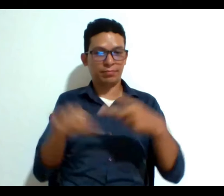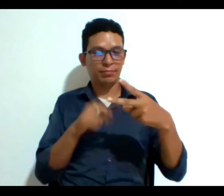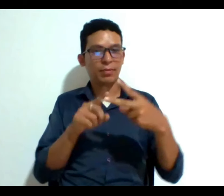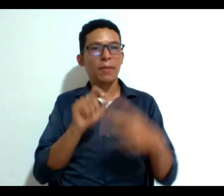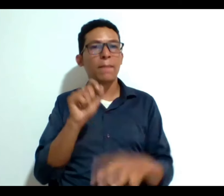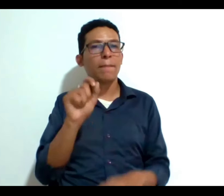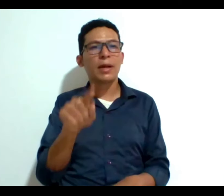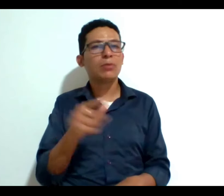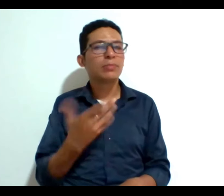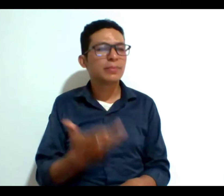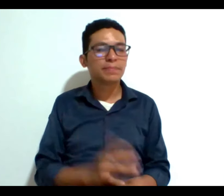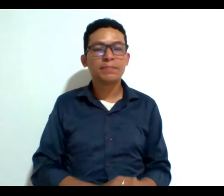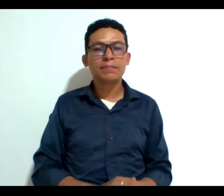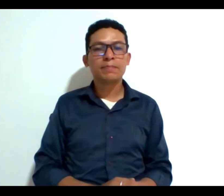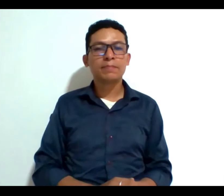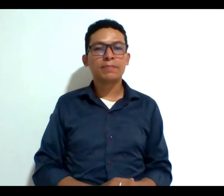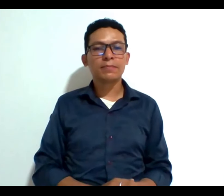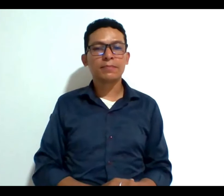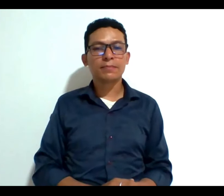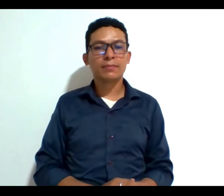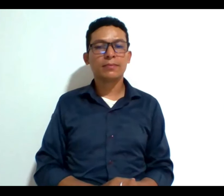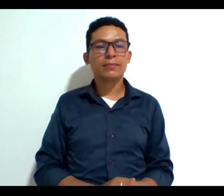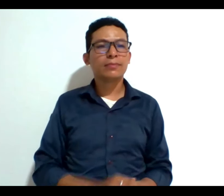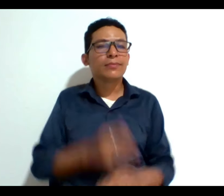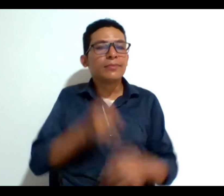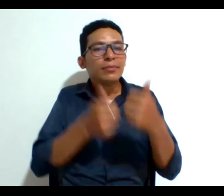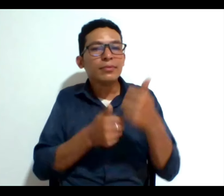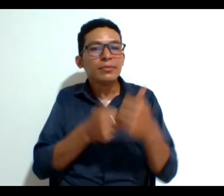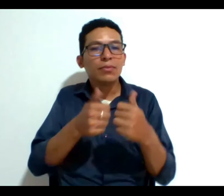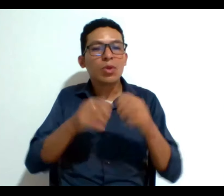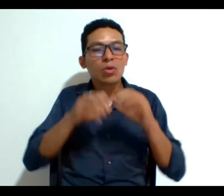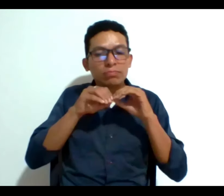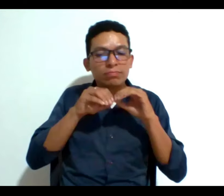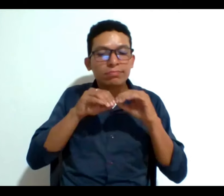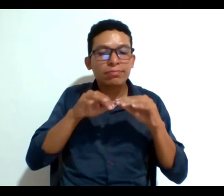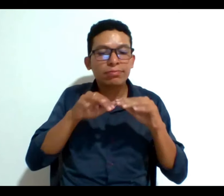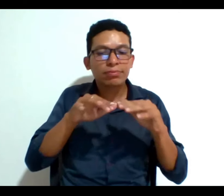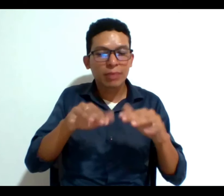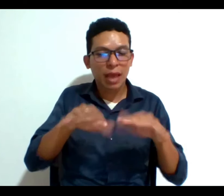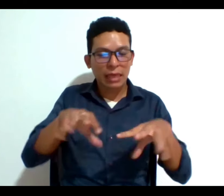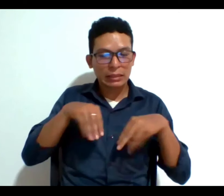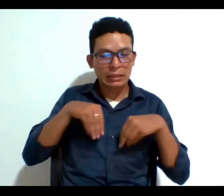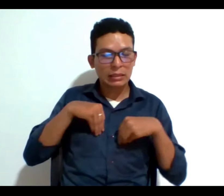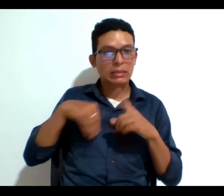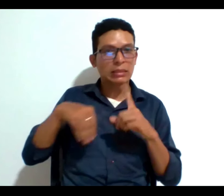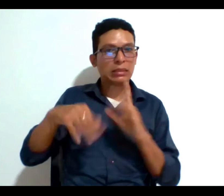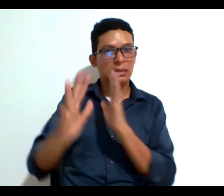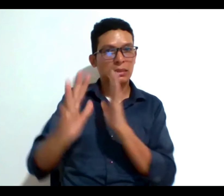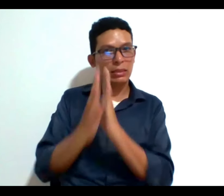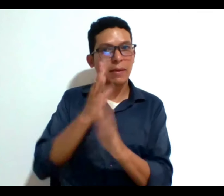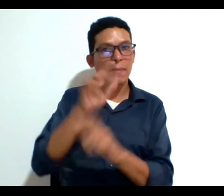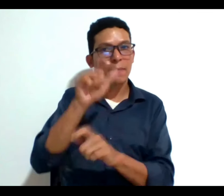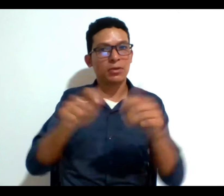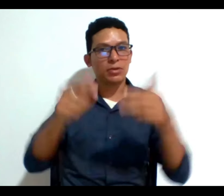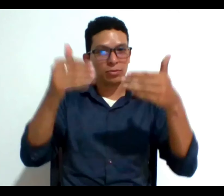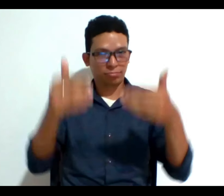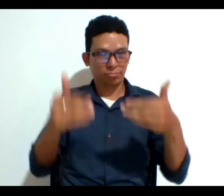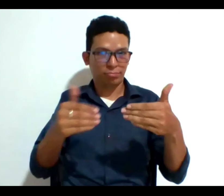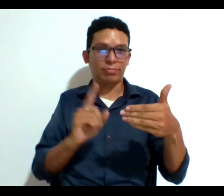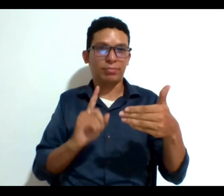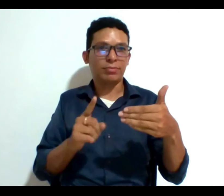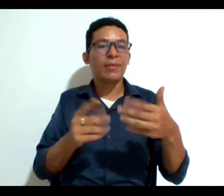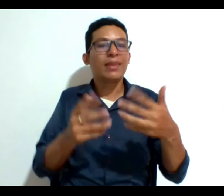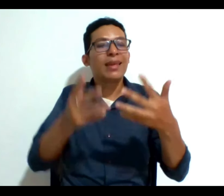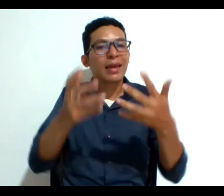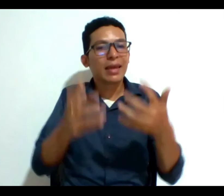ver con cuál es el alcance del consentimiento informado en una persona con discapacidad que quiere